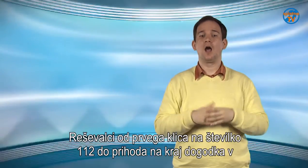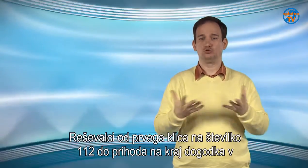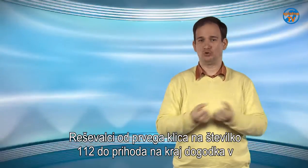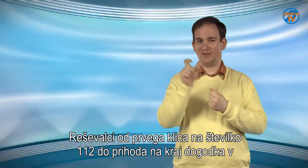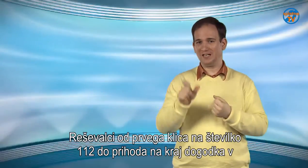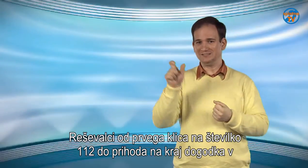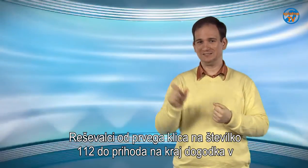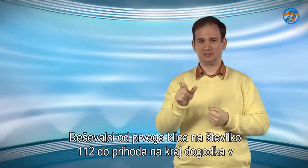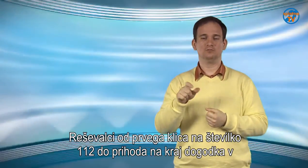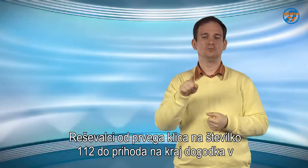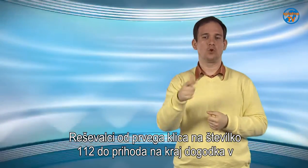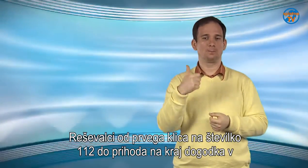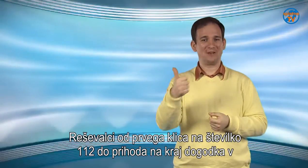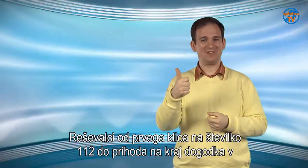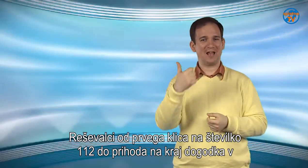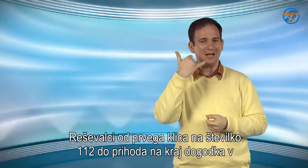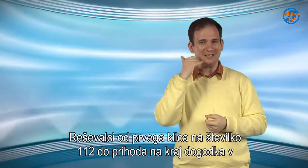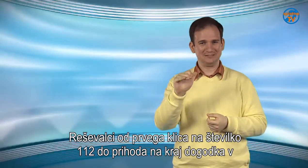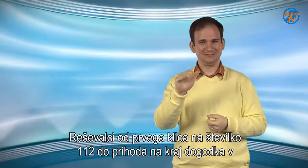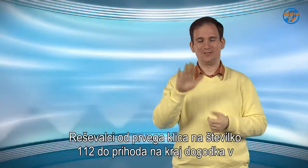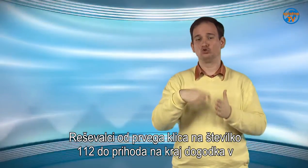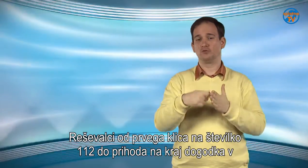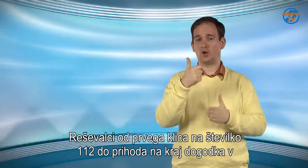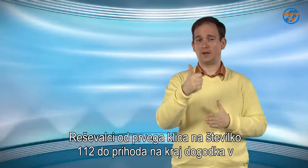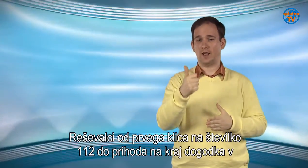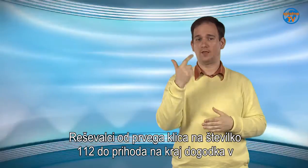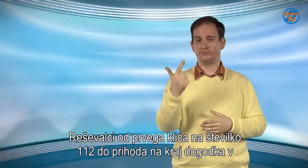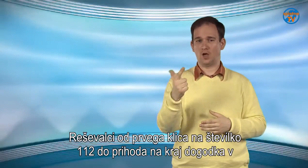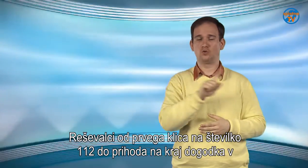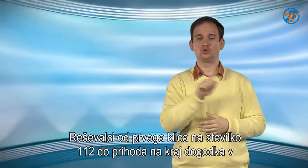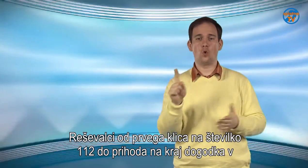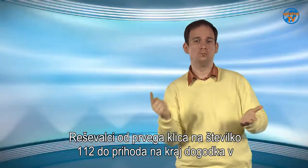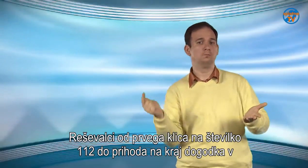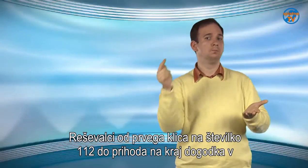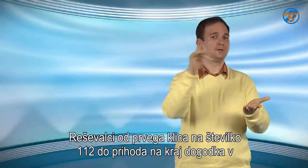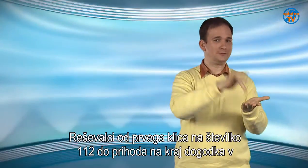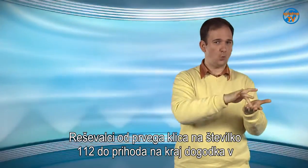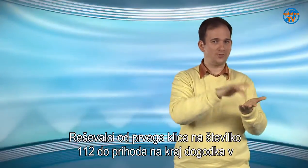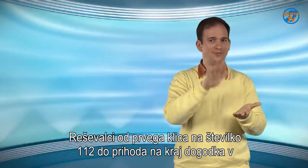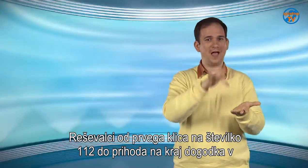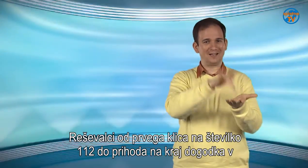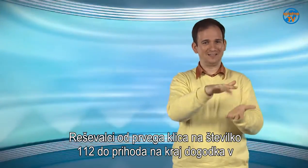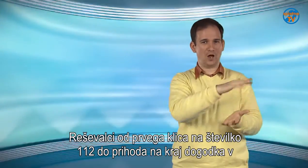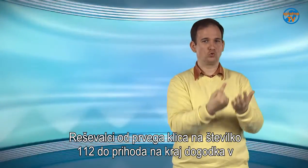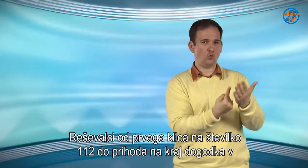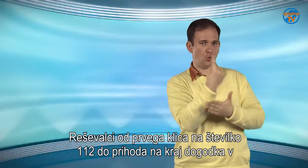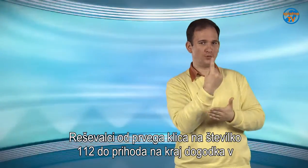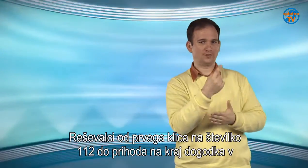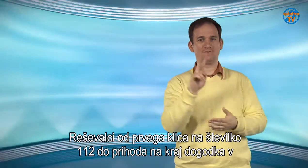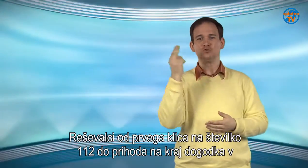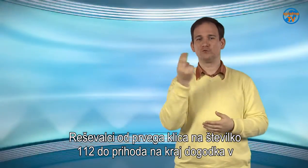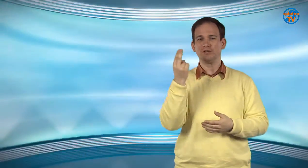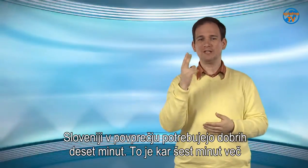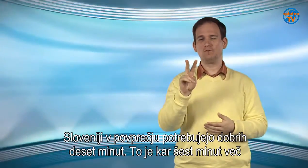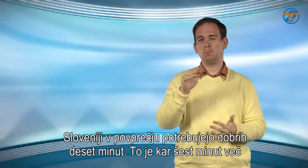Reševalci od prvega klica na številko 112 do prihoda na kraj dogodka v Sloveniji povprečju potrebujejo